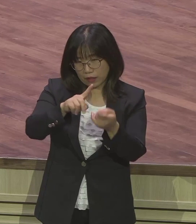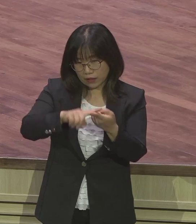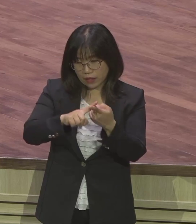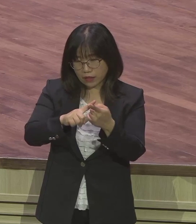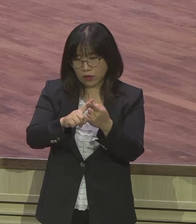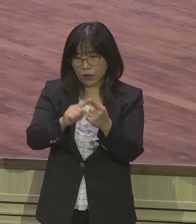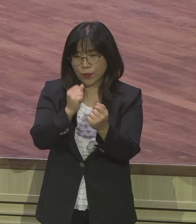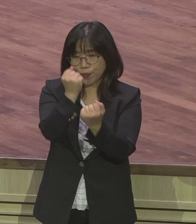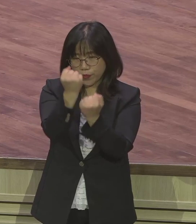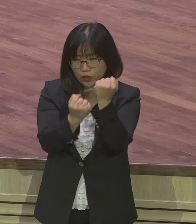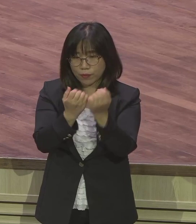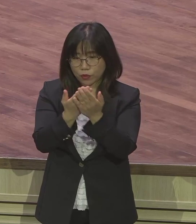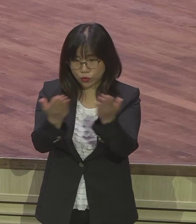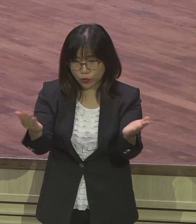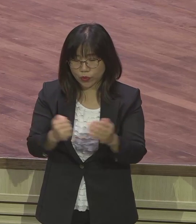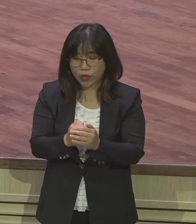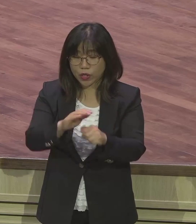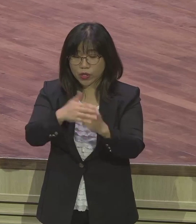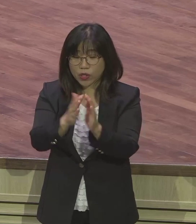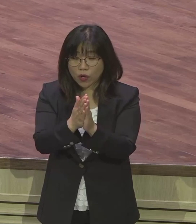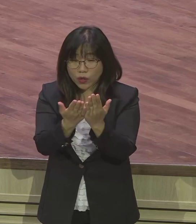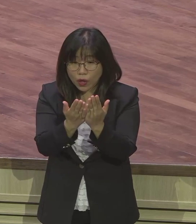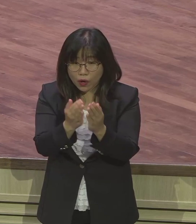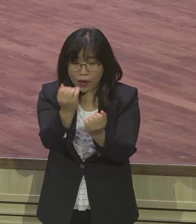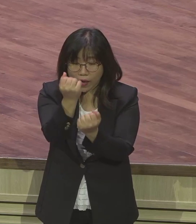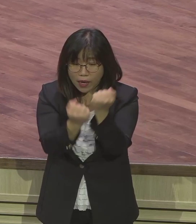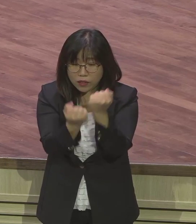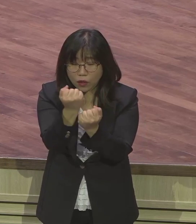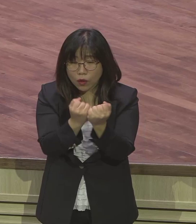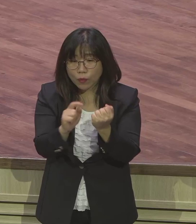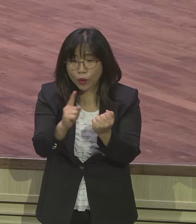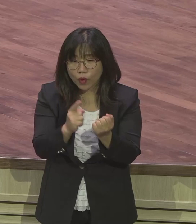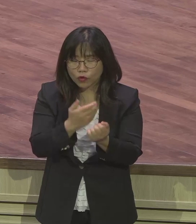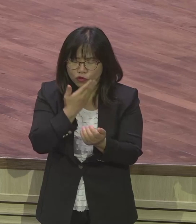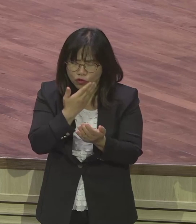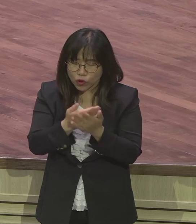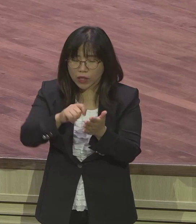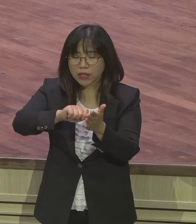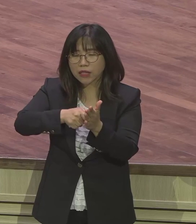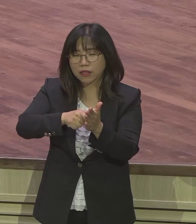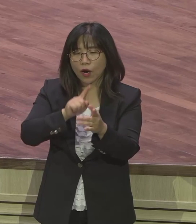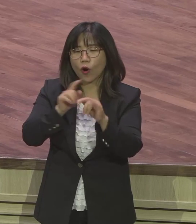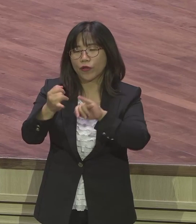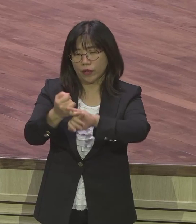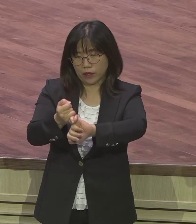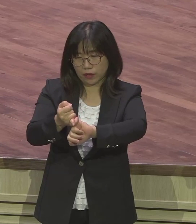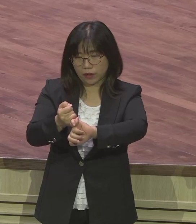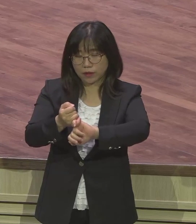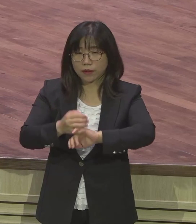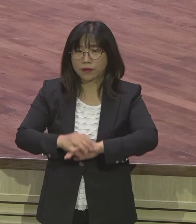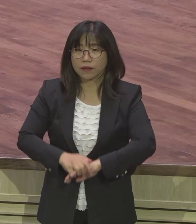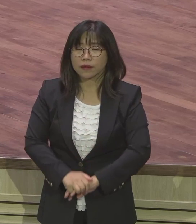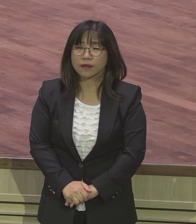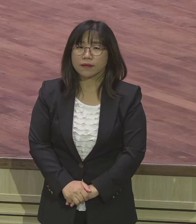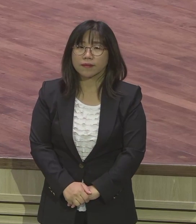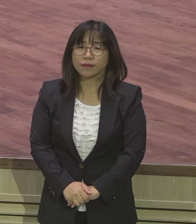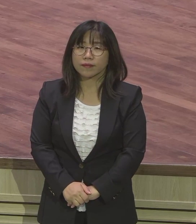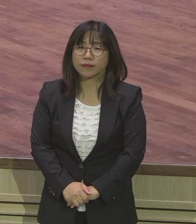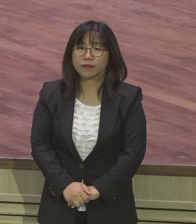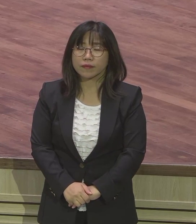뭡니까 성경에서의 키는 은약이에요 은약 카브나트 은약이라고 그러니까 은약이 뭐예요